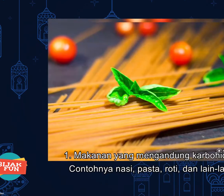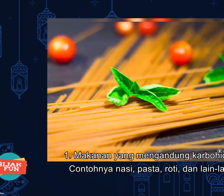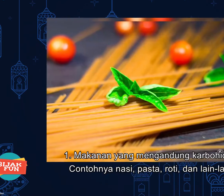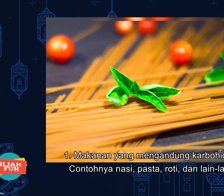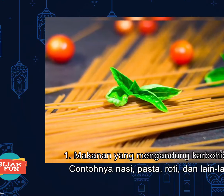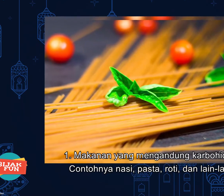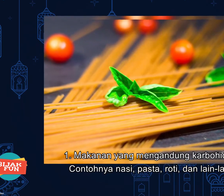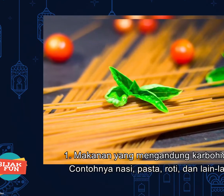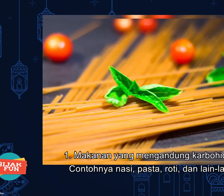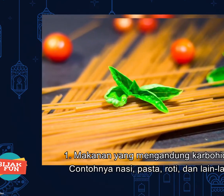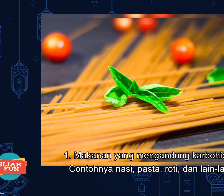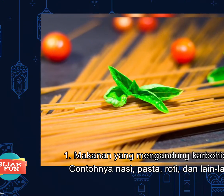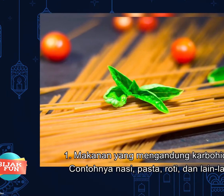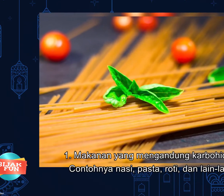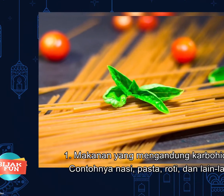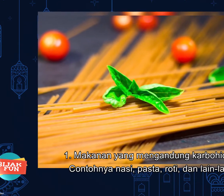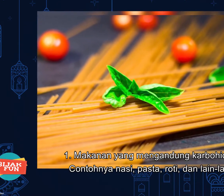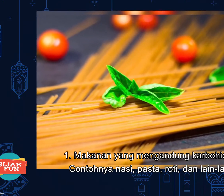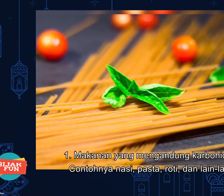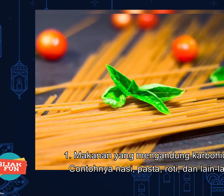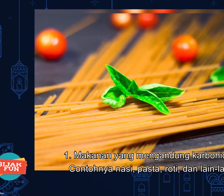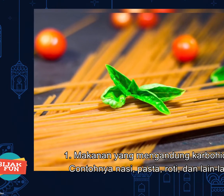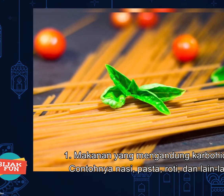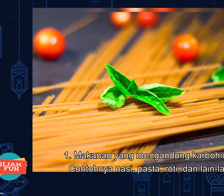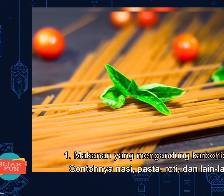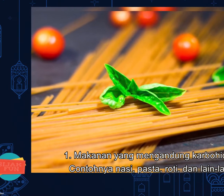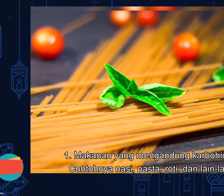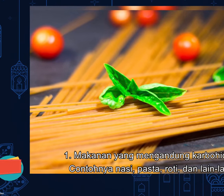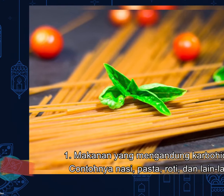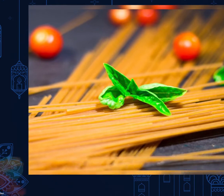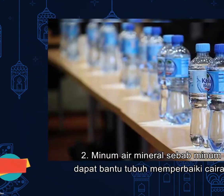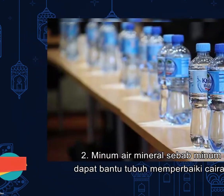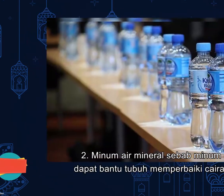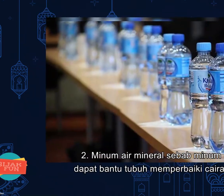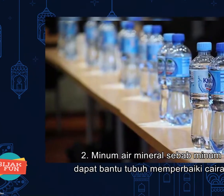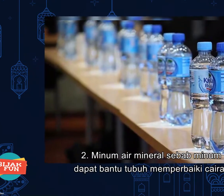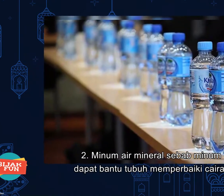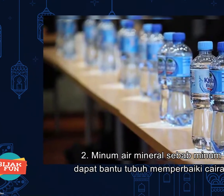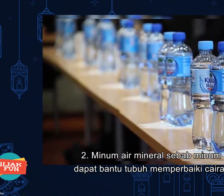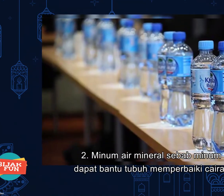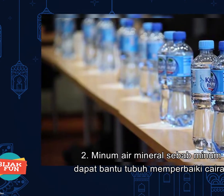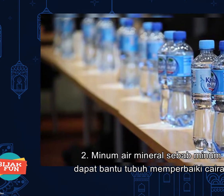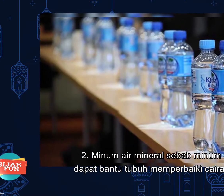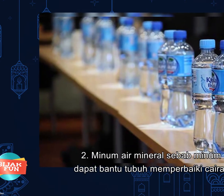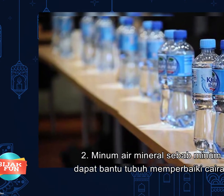Satu, makanan yang mengandung karbohidrat, contohnya nasi, pasta, roti, dan lain-lain. Dua, minuman air mineral.